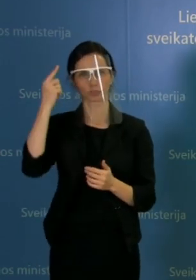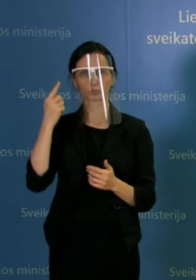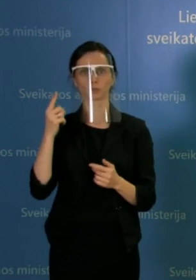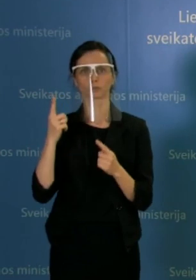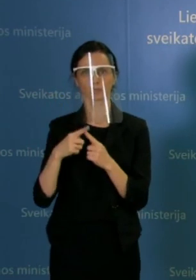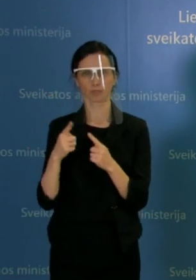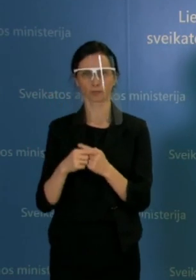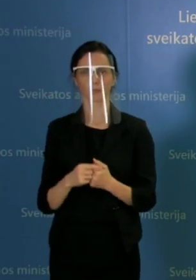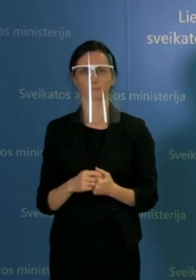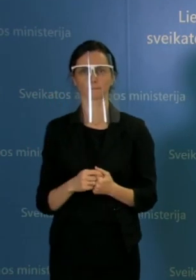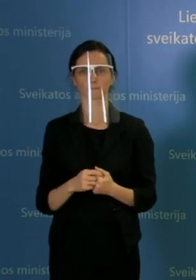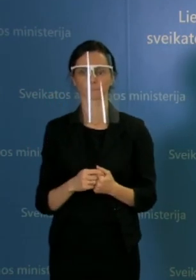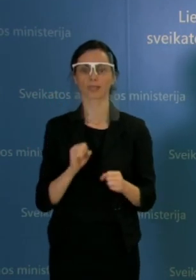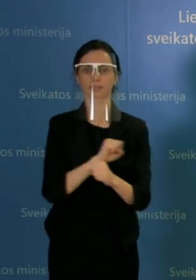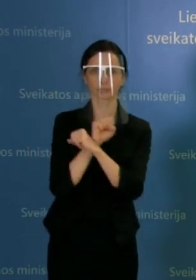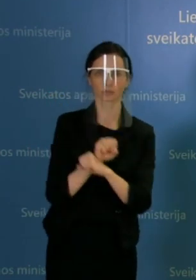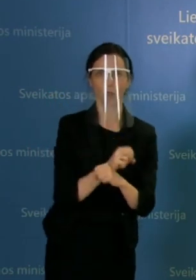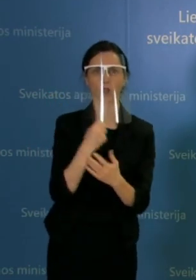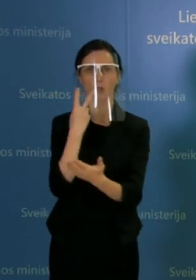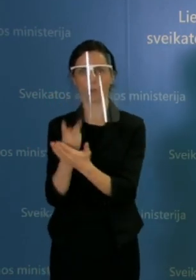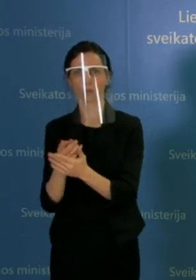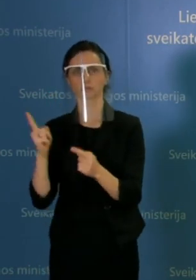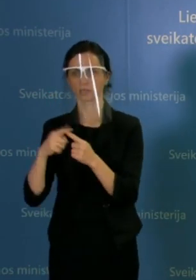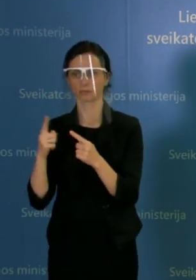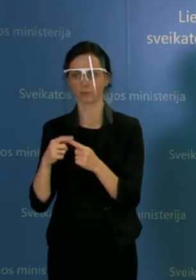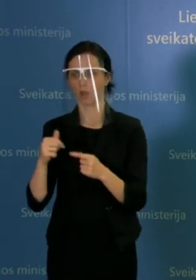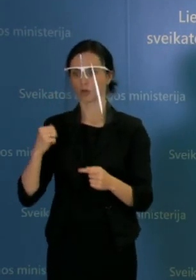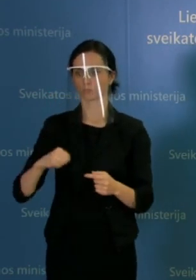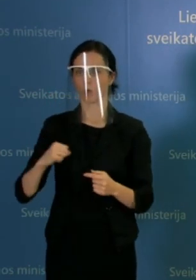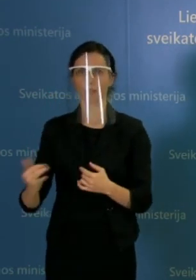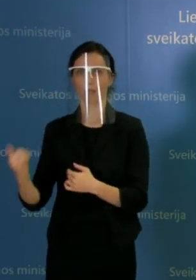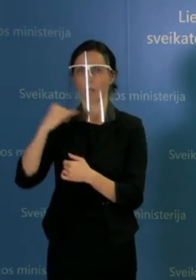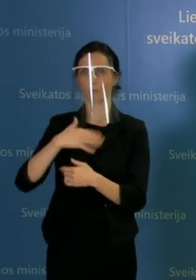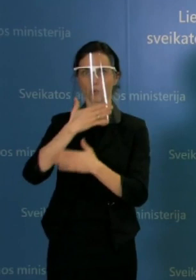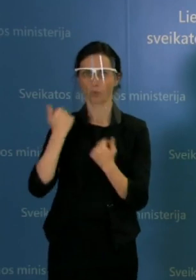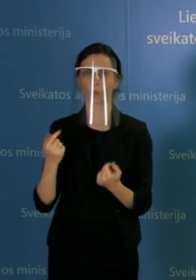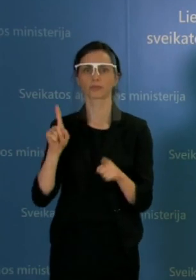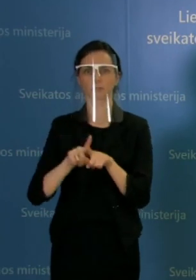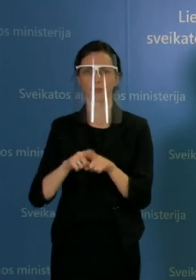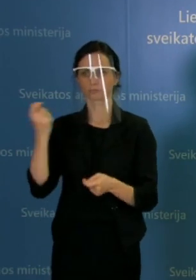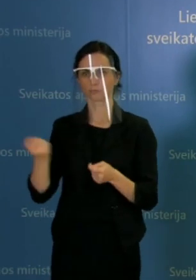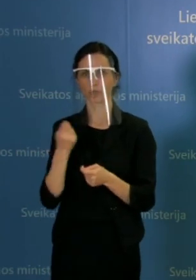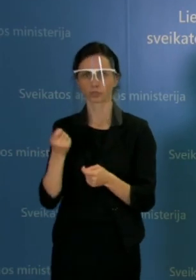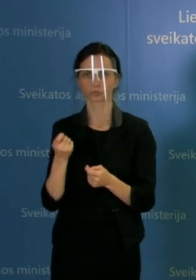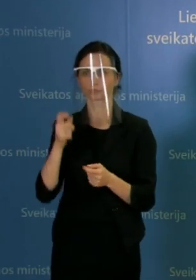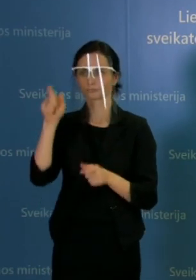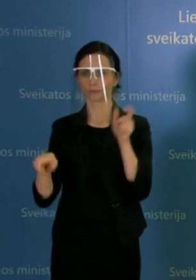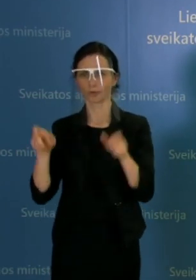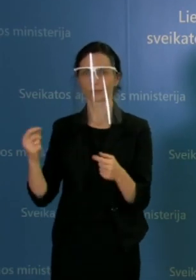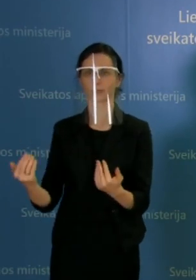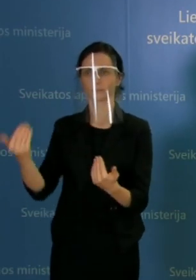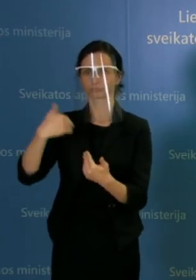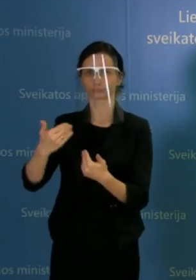rehabilitacijos ligoninės šiuo metu ne tik nesulaukia klientų, bet dar ir teigia, kad jų mažiau atvyksta ir su ligonių kasų finansuojamais